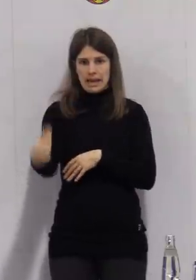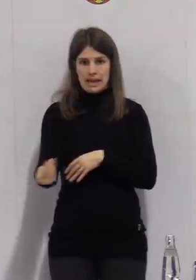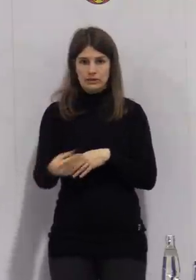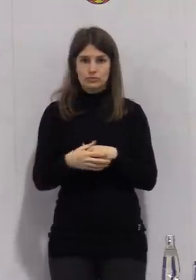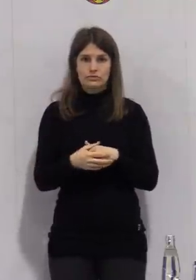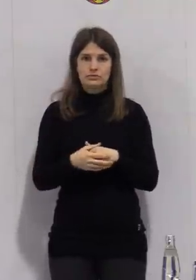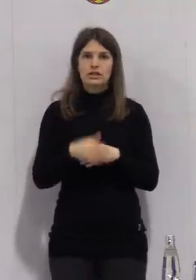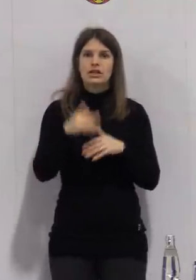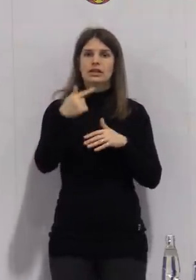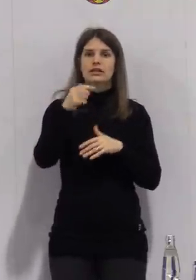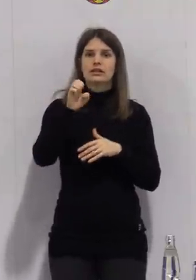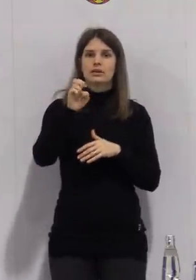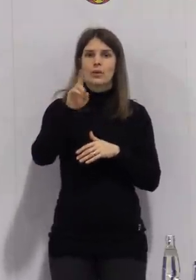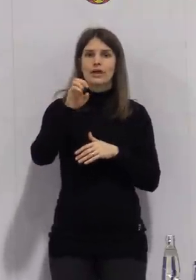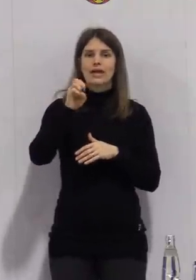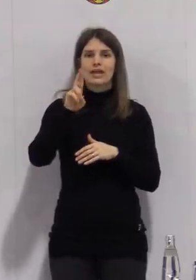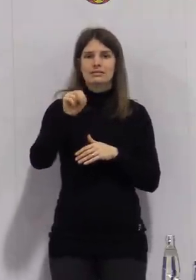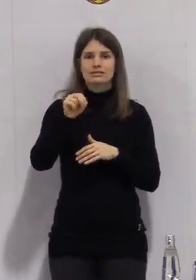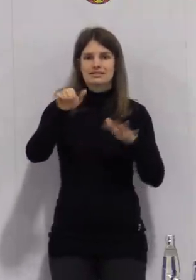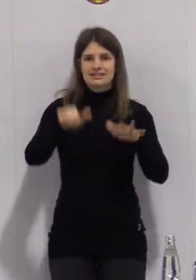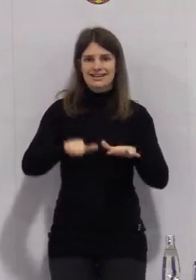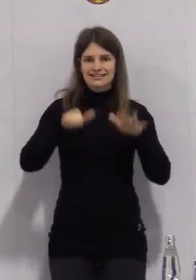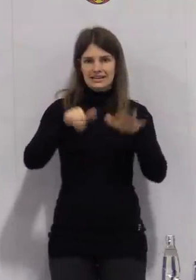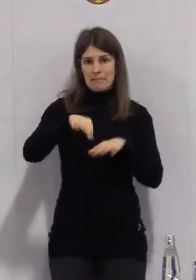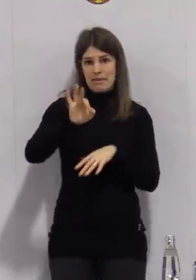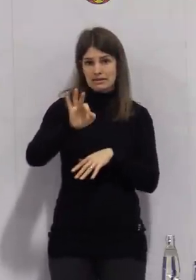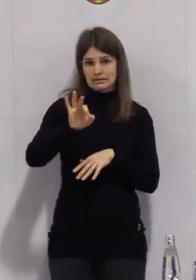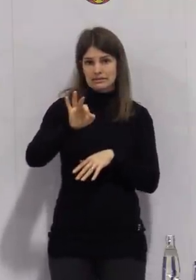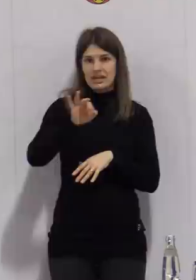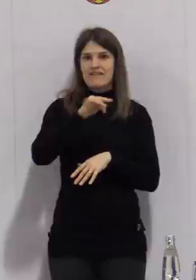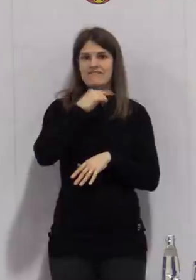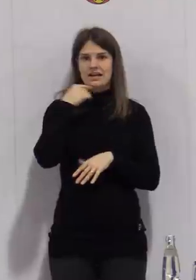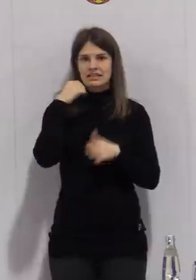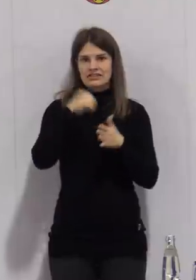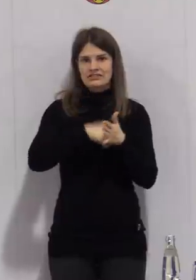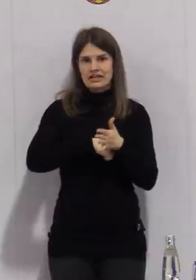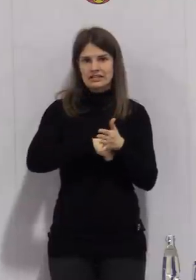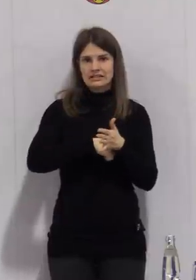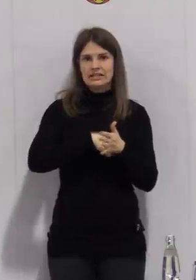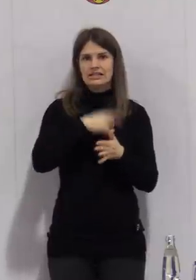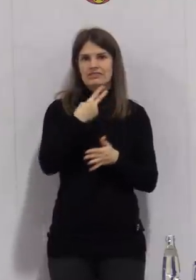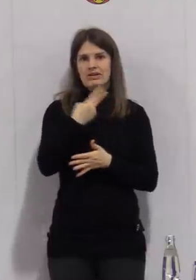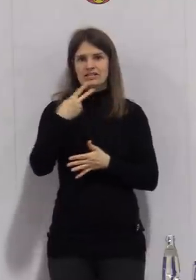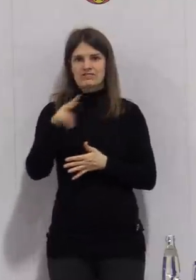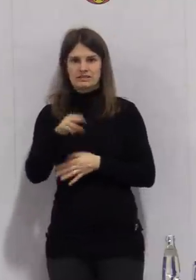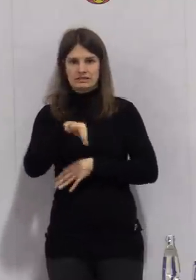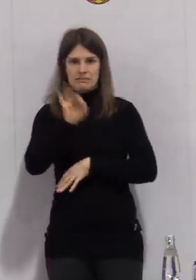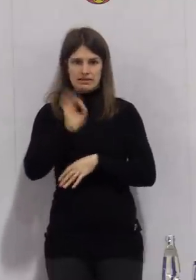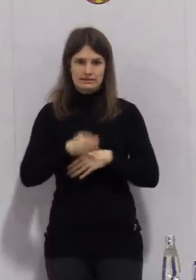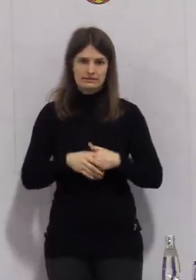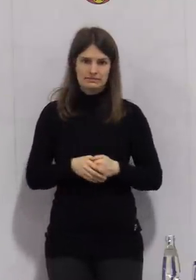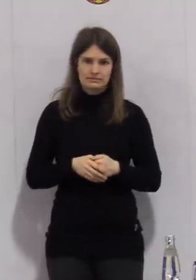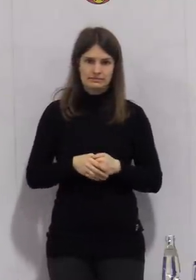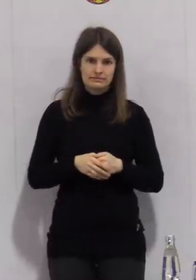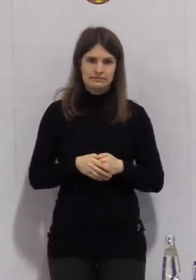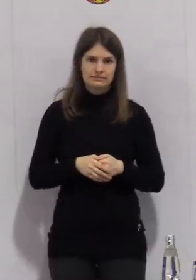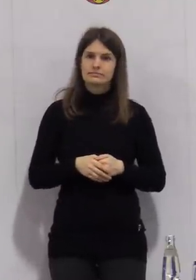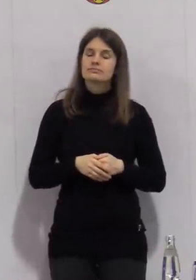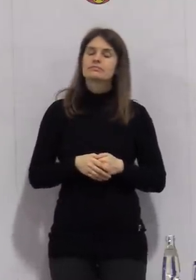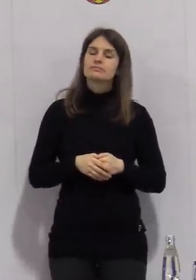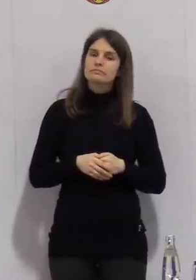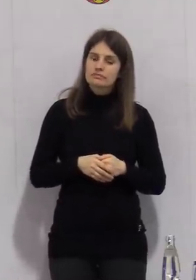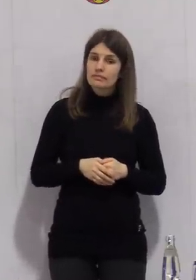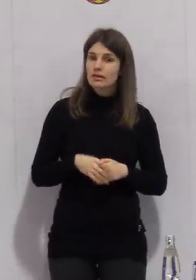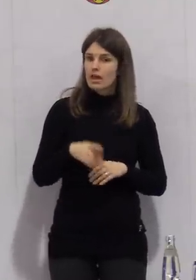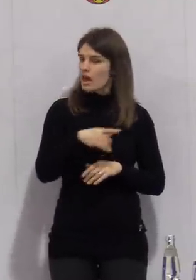die Stadt Teuchern ab 16. März. Und für die Stadt Weißenfels ab 22. März. Auch hier ist es so,